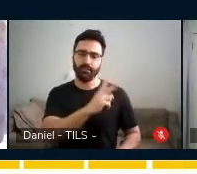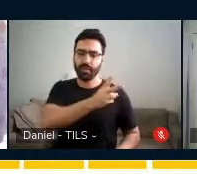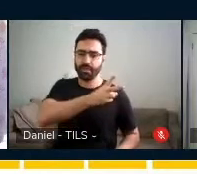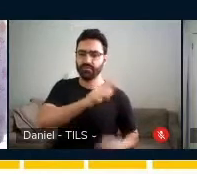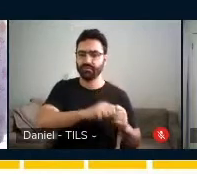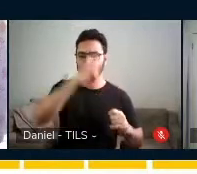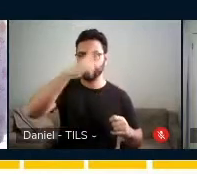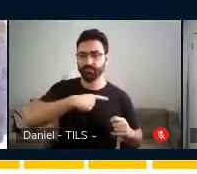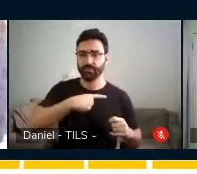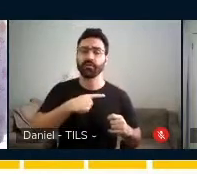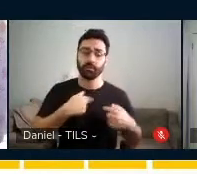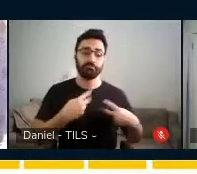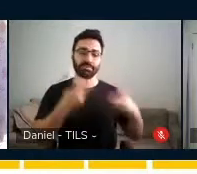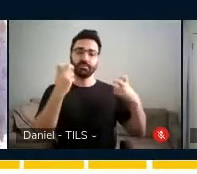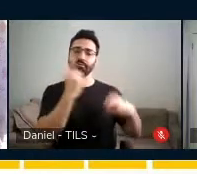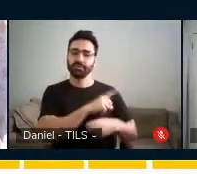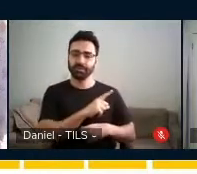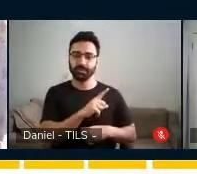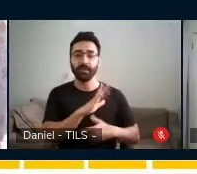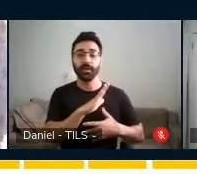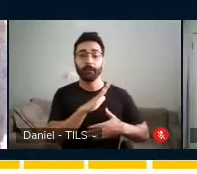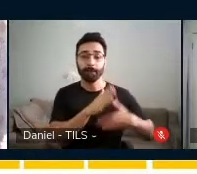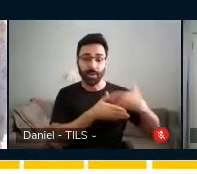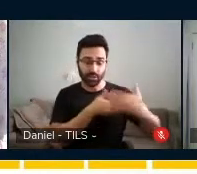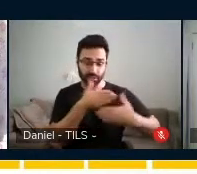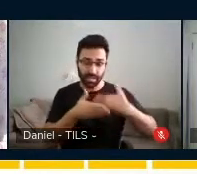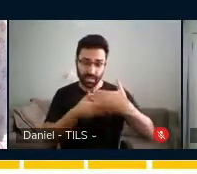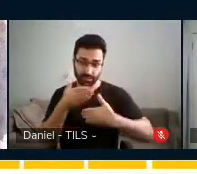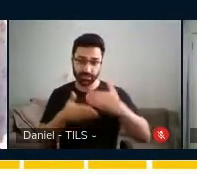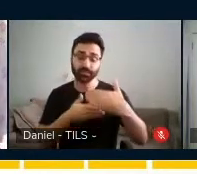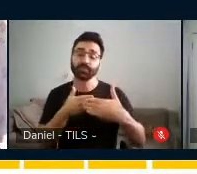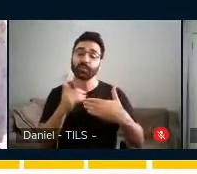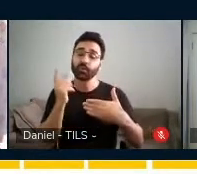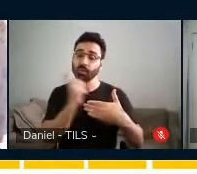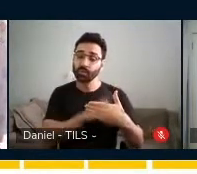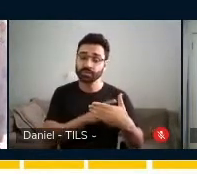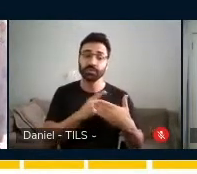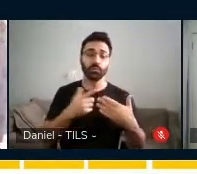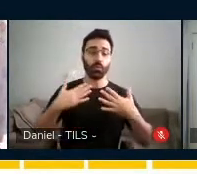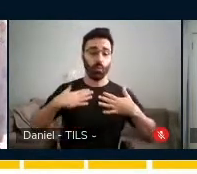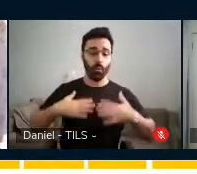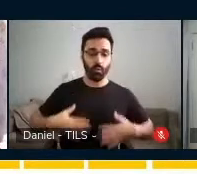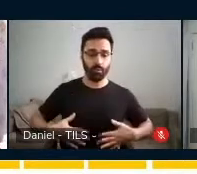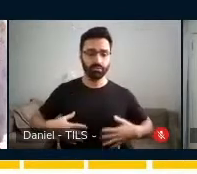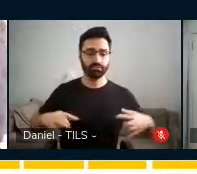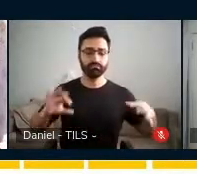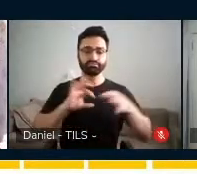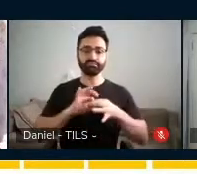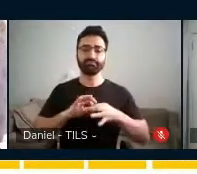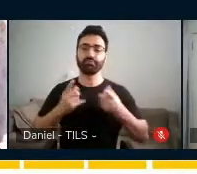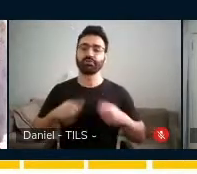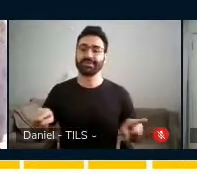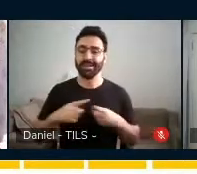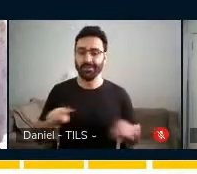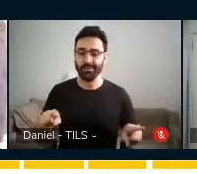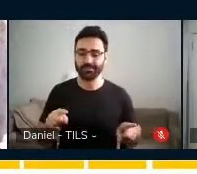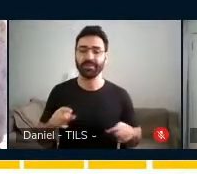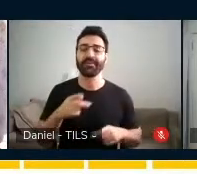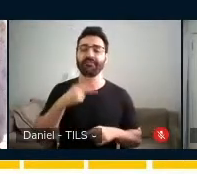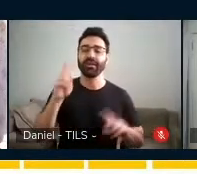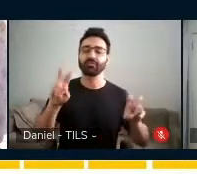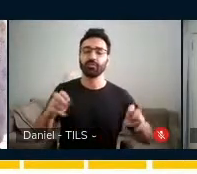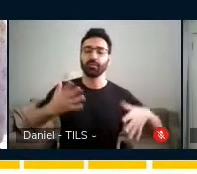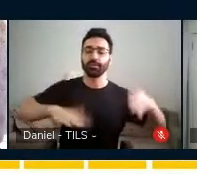Nos processos educativos, a gente também apresentou para a Paula o corpo como recurso musical. então, quando ela fala sobre o batucá,